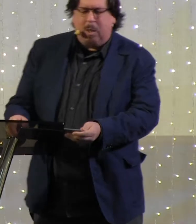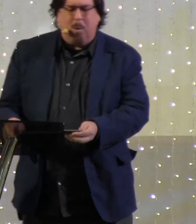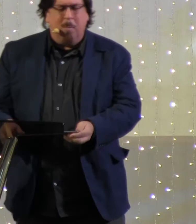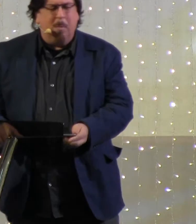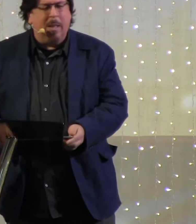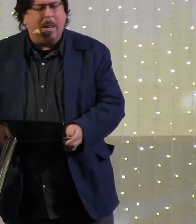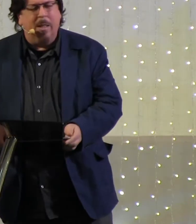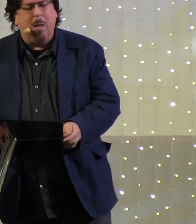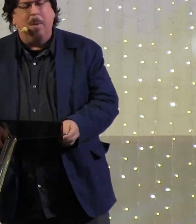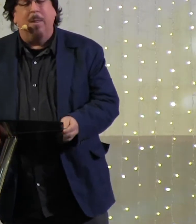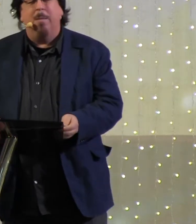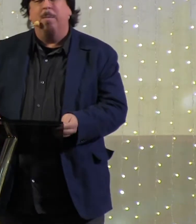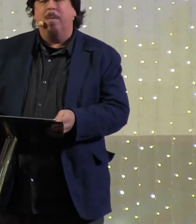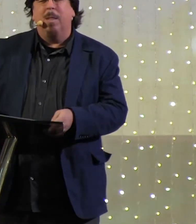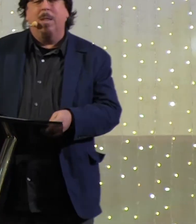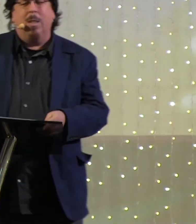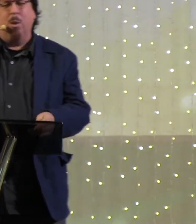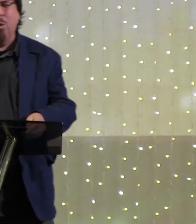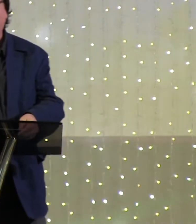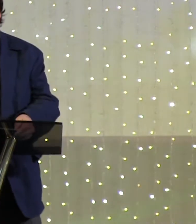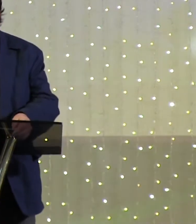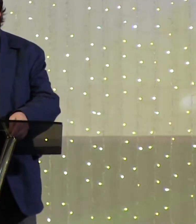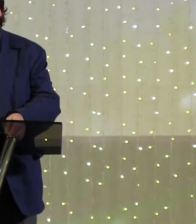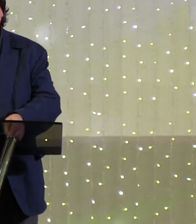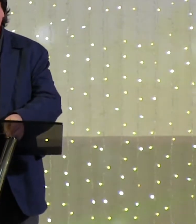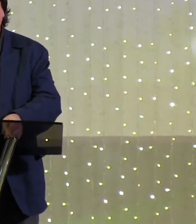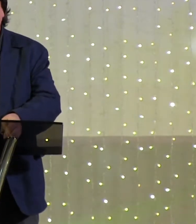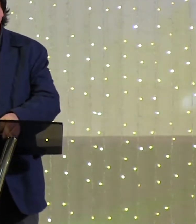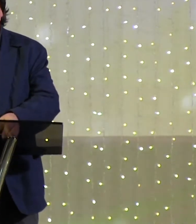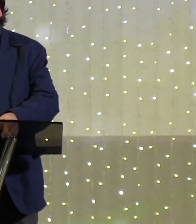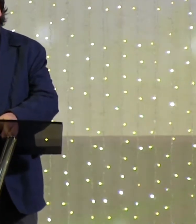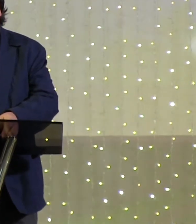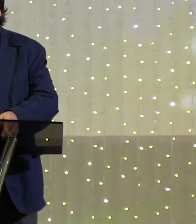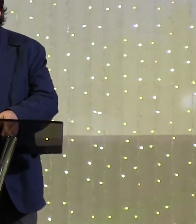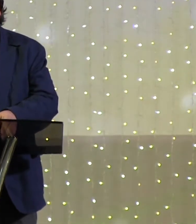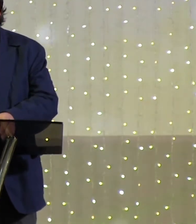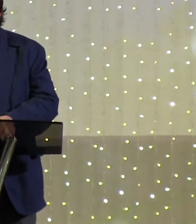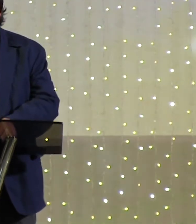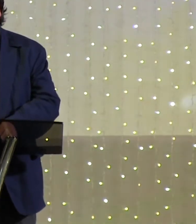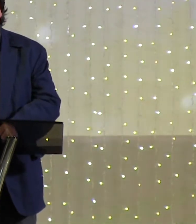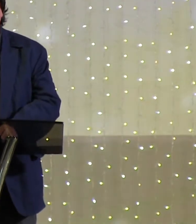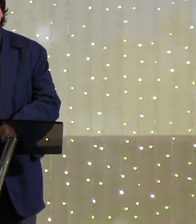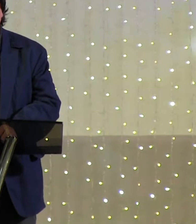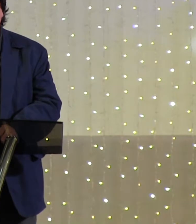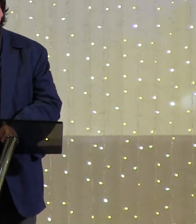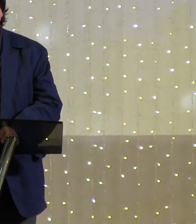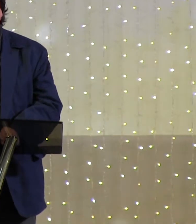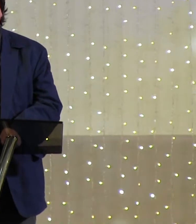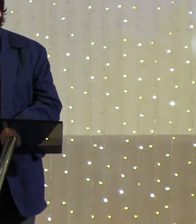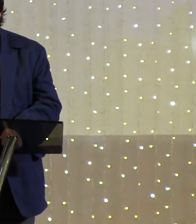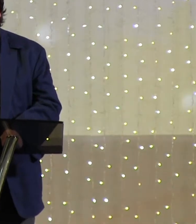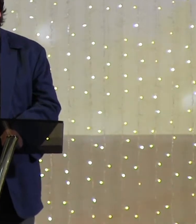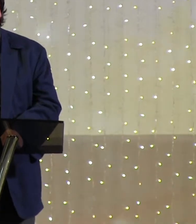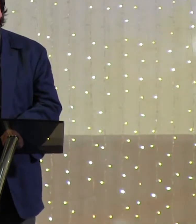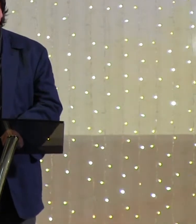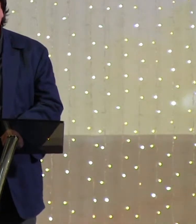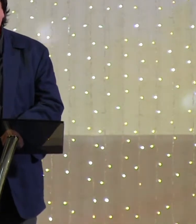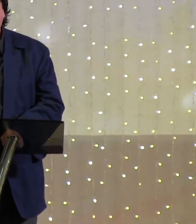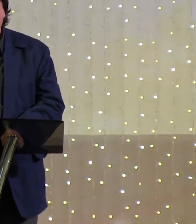Господь, мы благодарны Тебе за то, что Ты с самого нашего рождения